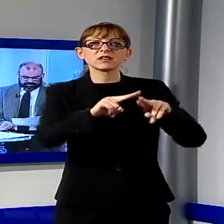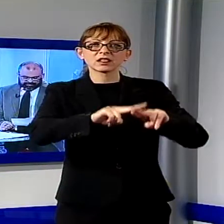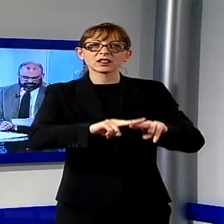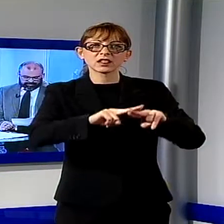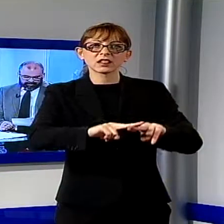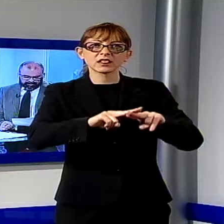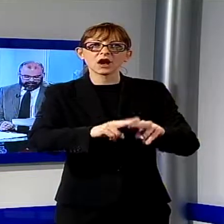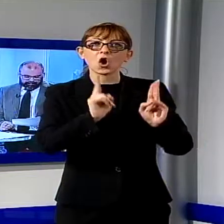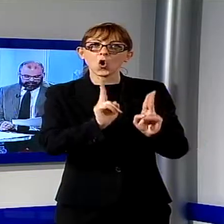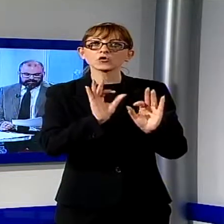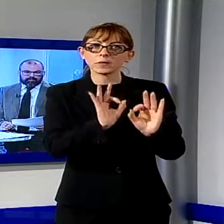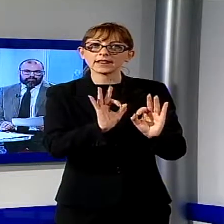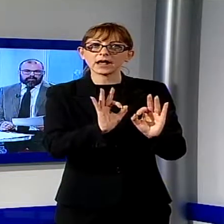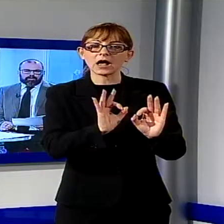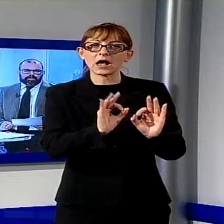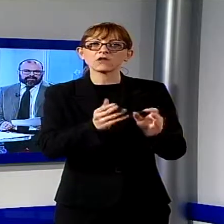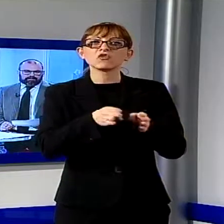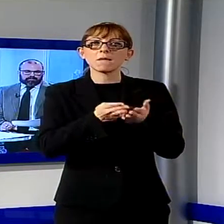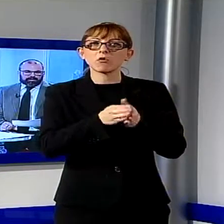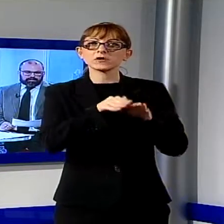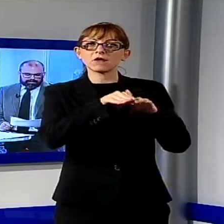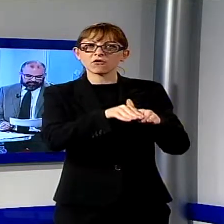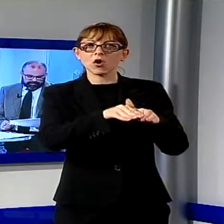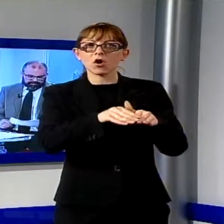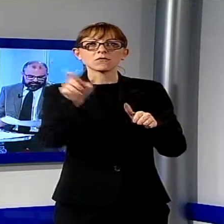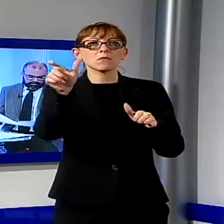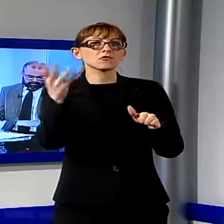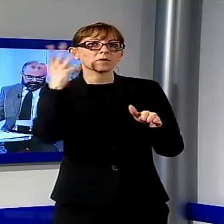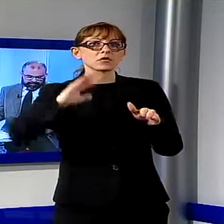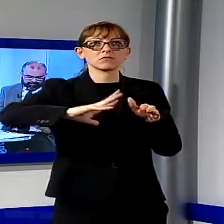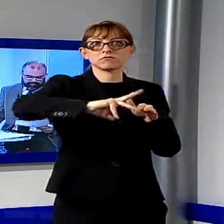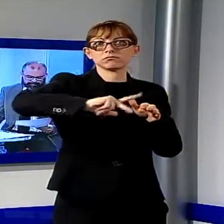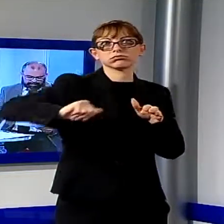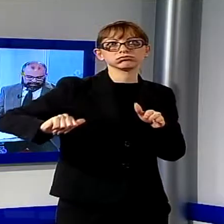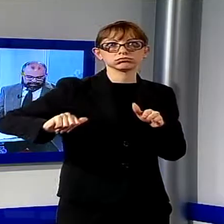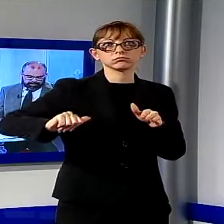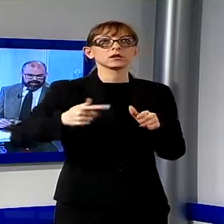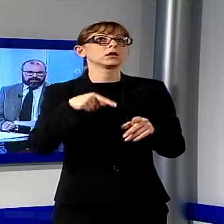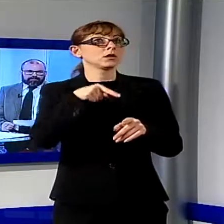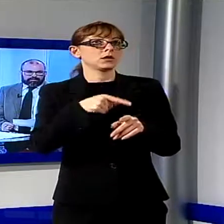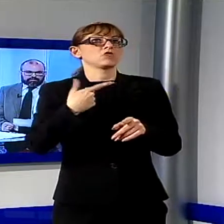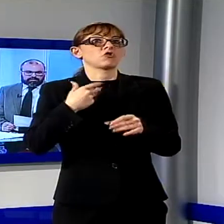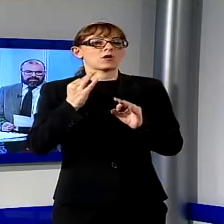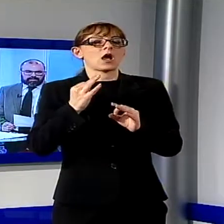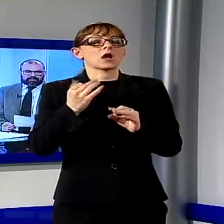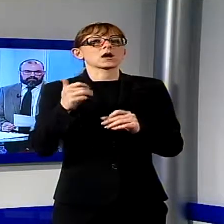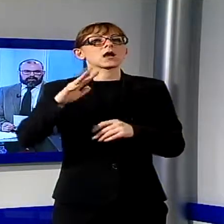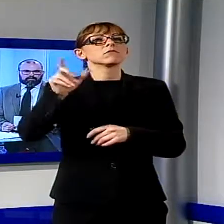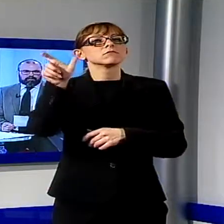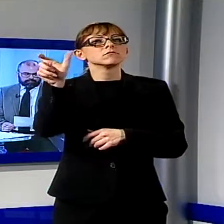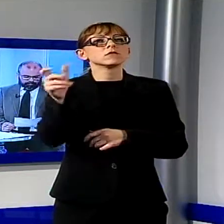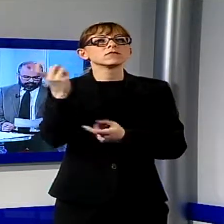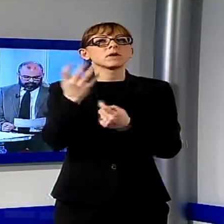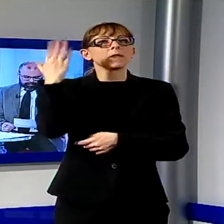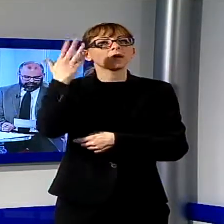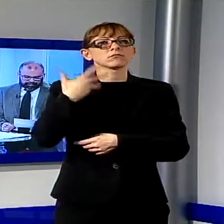una barella vicina il portafoglio ed è stato trovato anche in possesso di un coltello a serramanico. Nella notte c'è stato anche